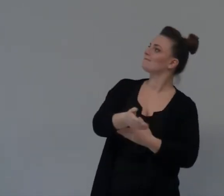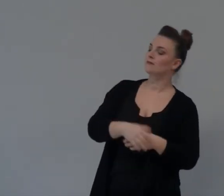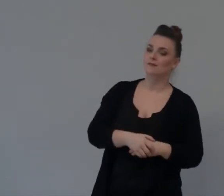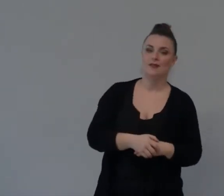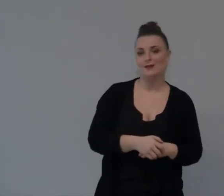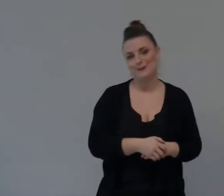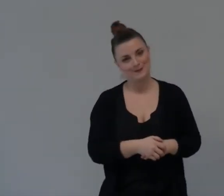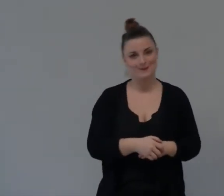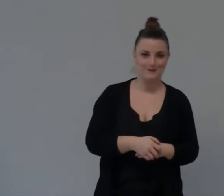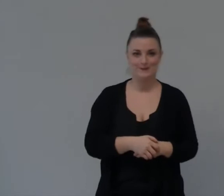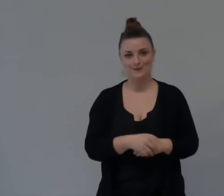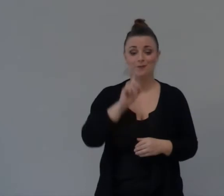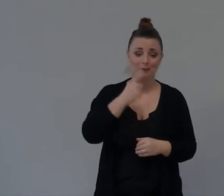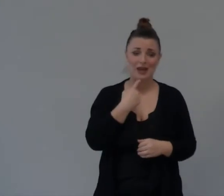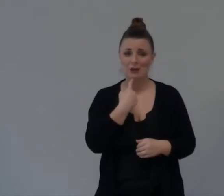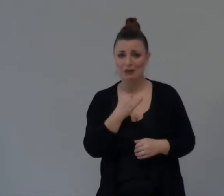Quale è Meglio Chi